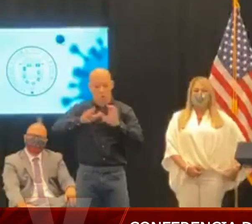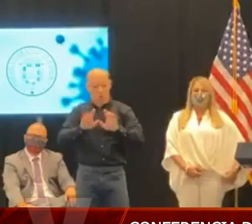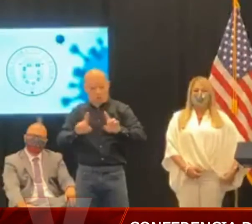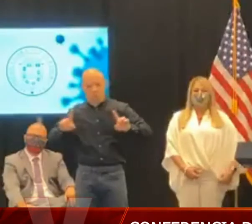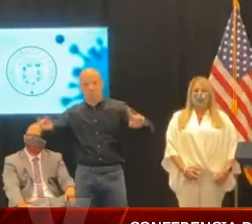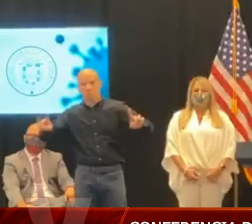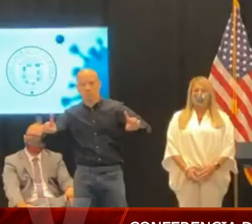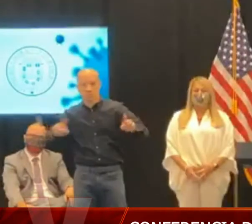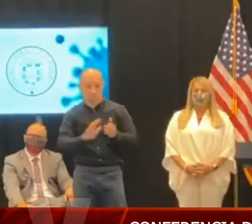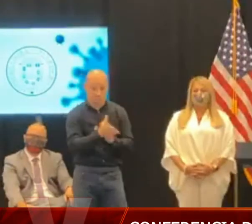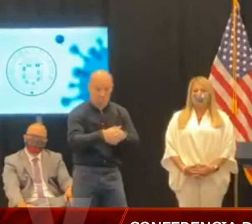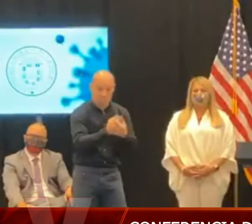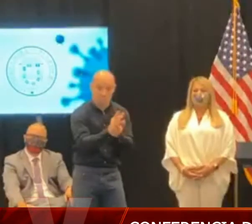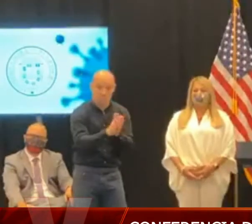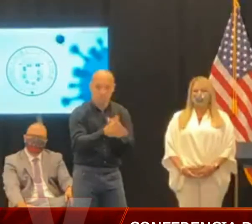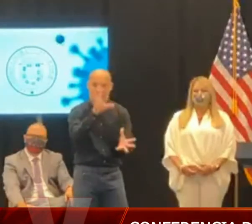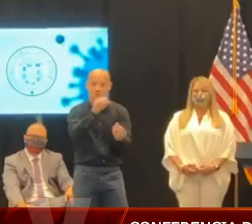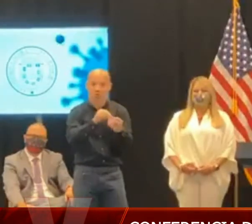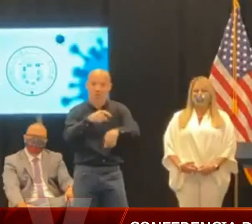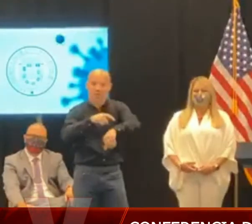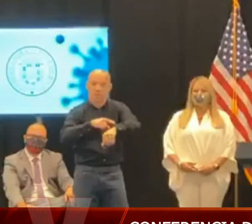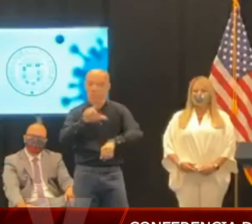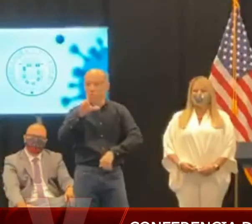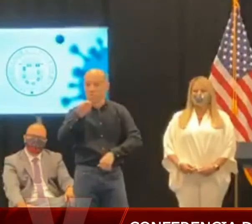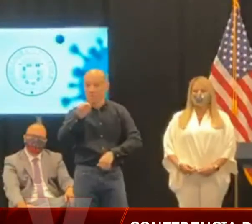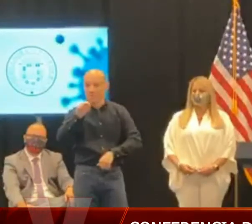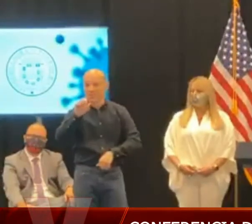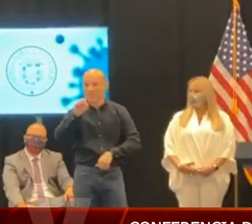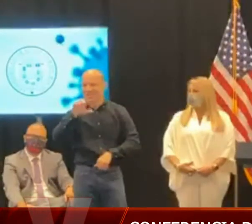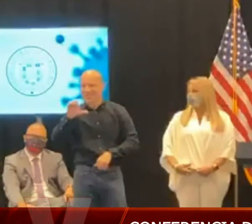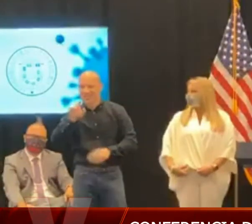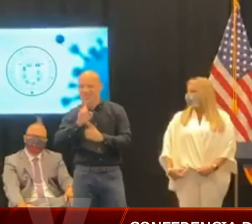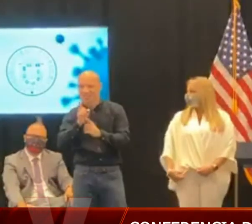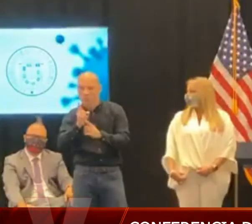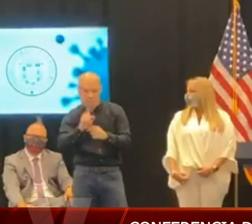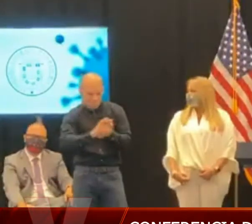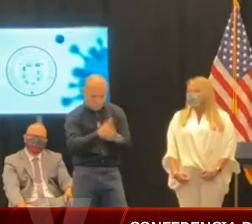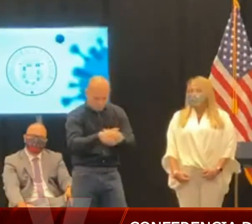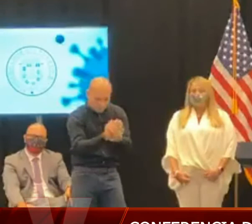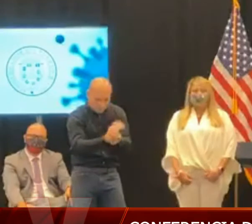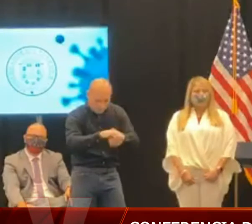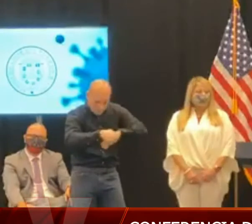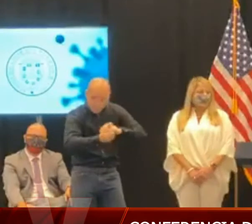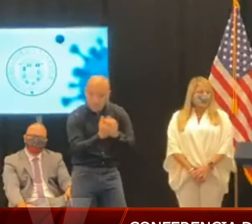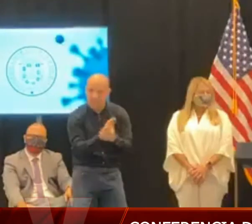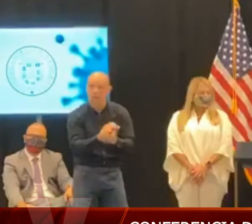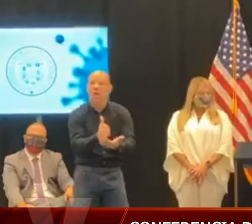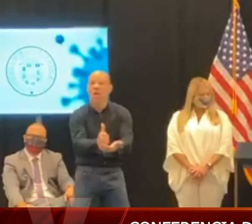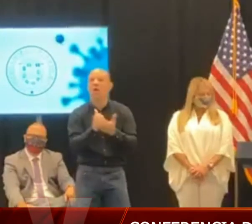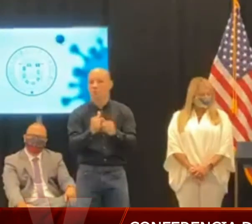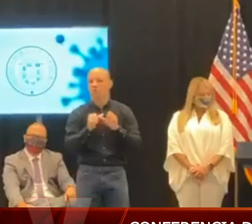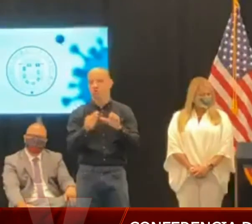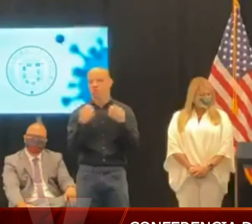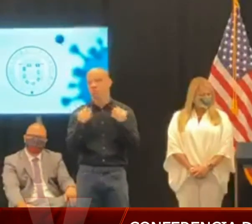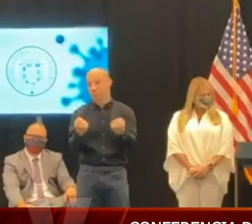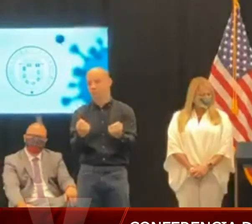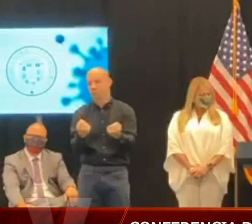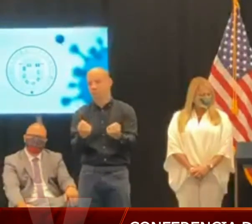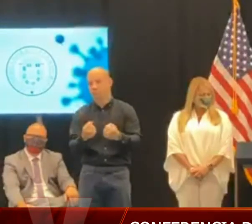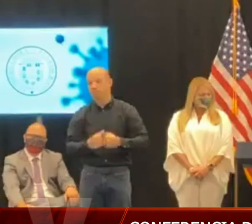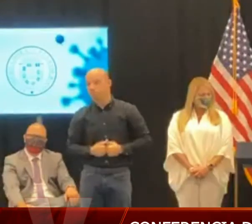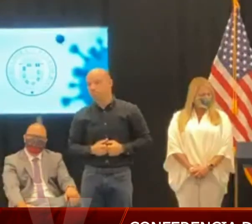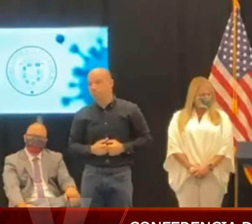frecuente por 20 segundos son determinantes para el bienestar y la salud de todos. En este afán, la